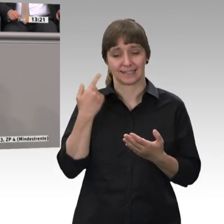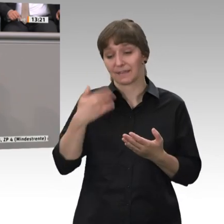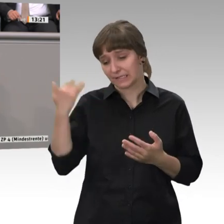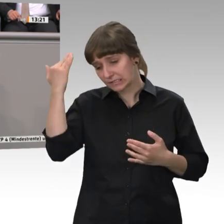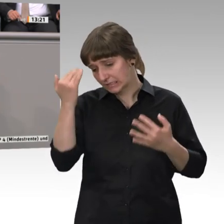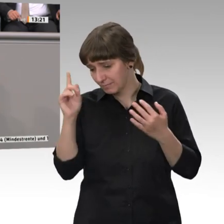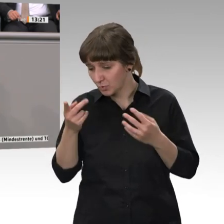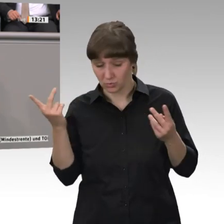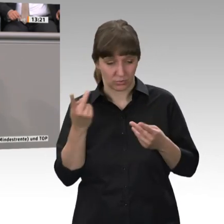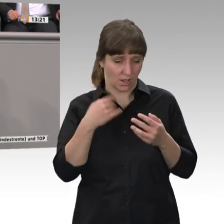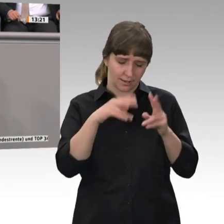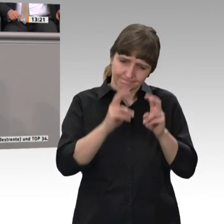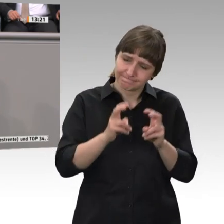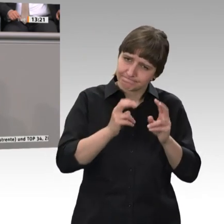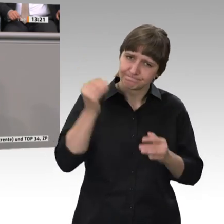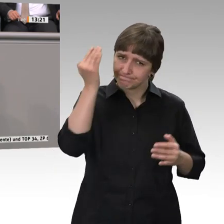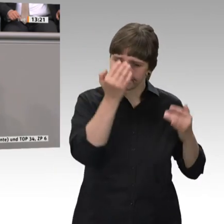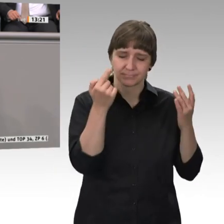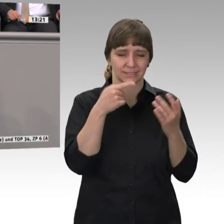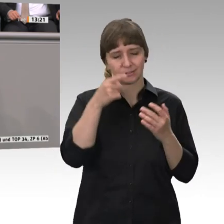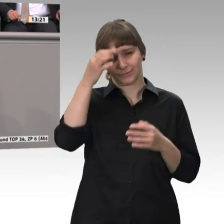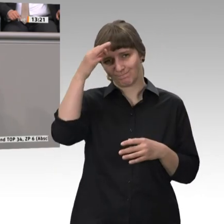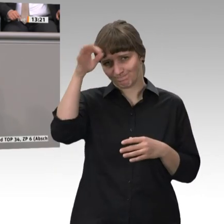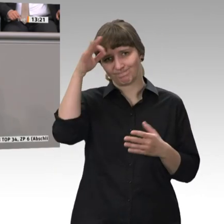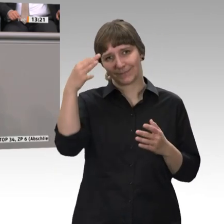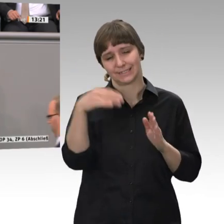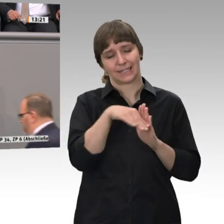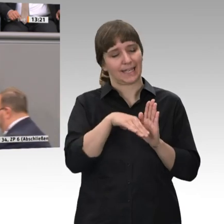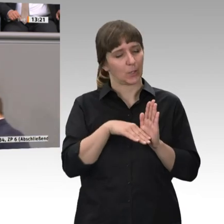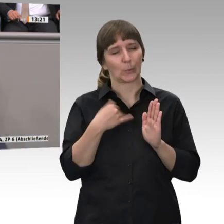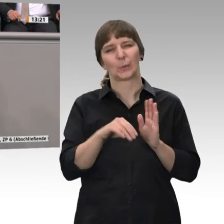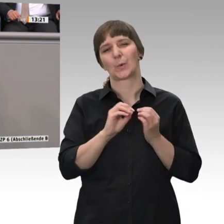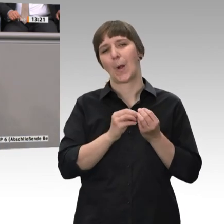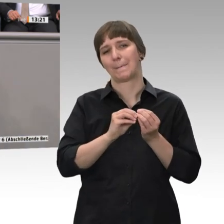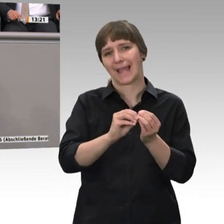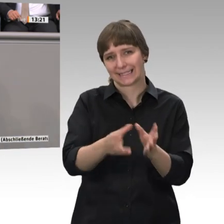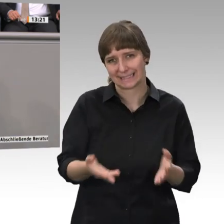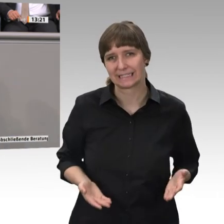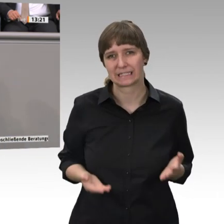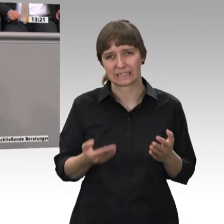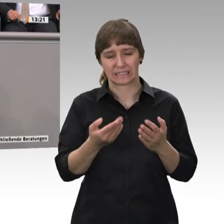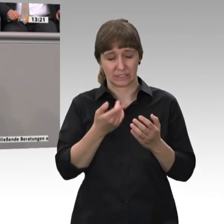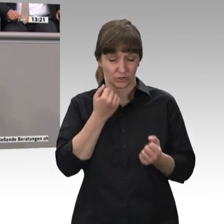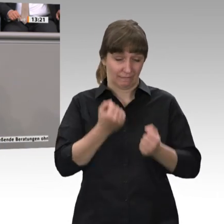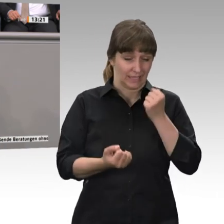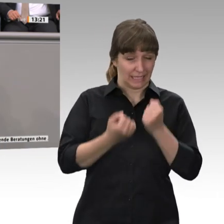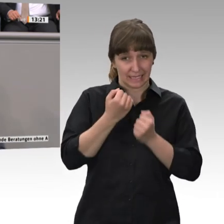zustimmen, dass die Regelungen dazu sehr komplex sind, sehr intensiv und nicht immer leicht zu durchschauen.